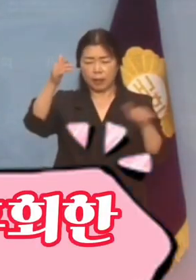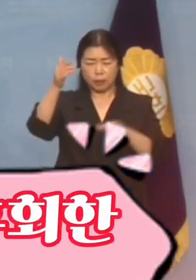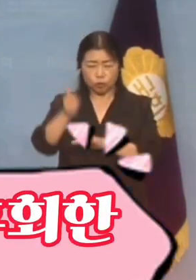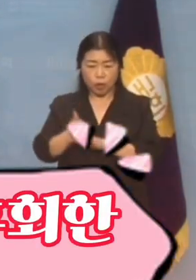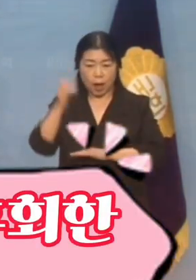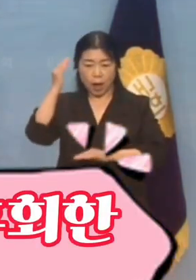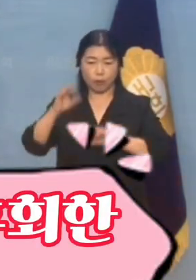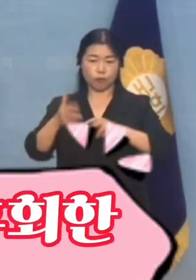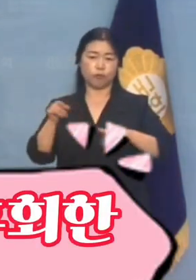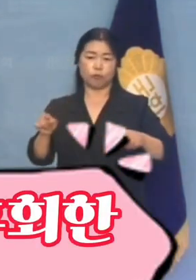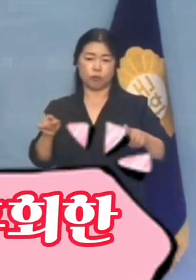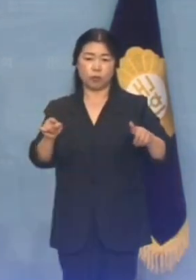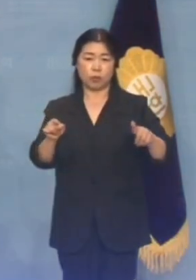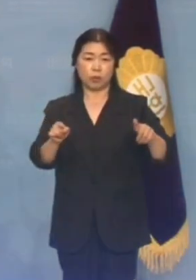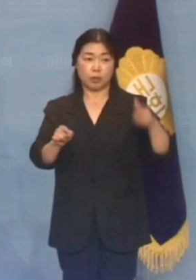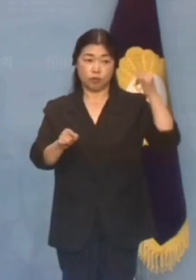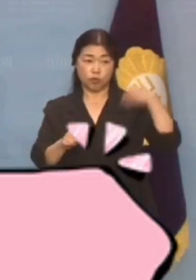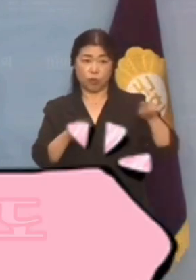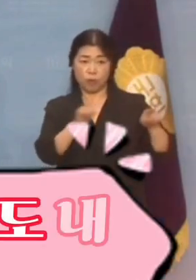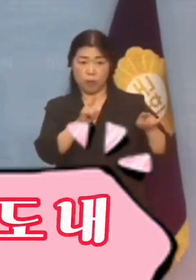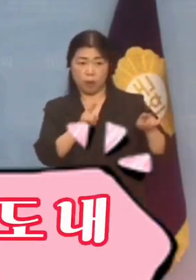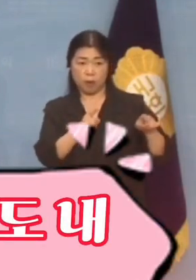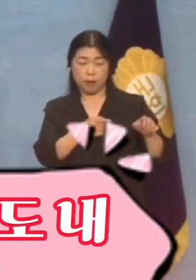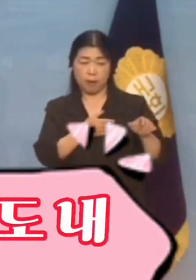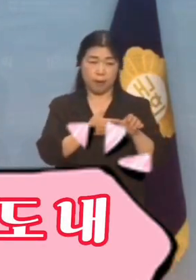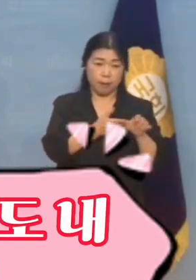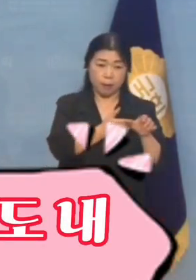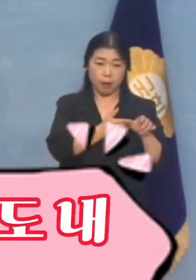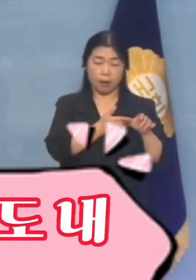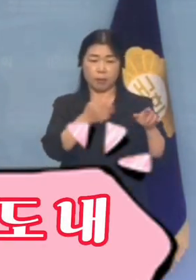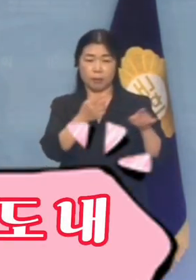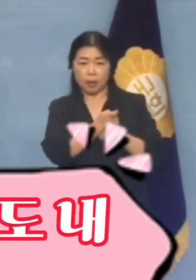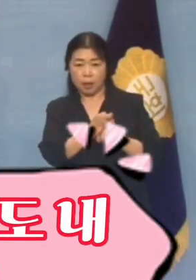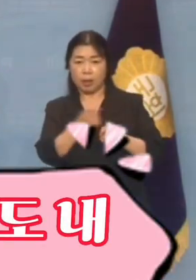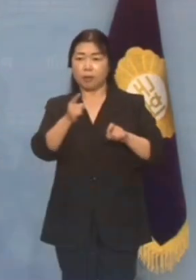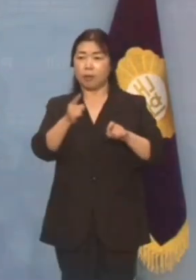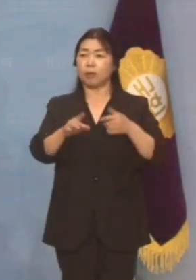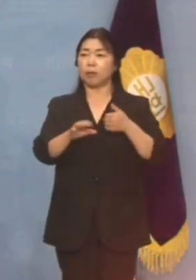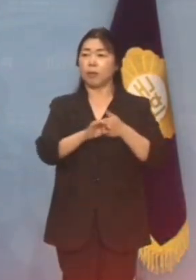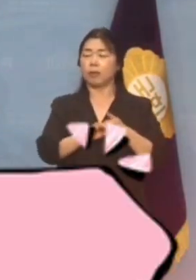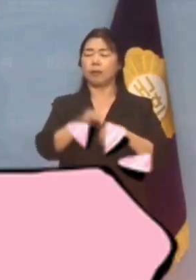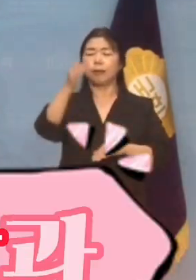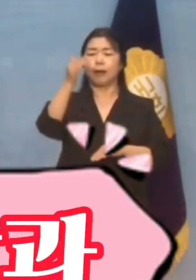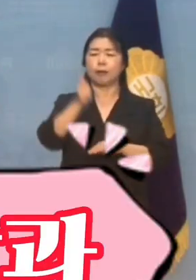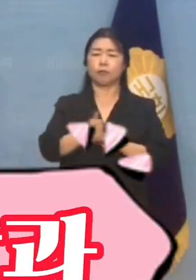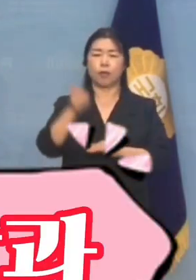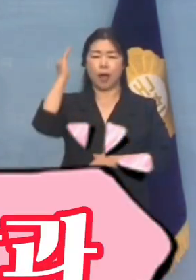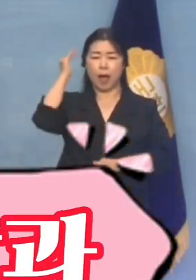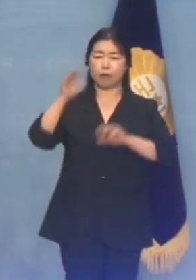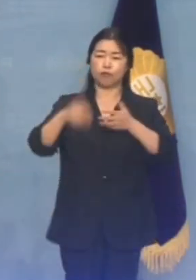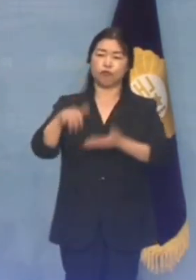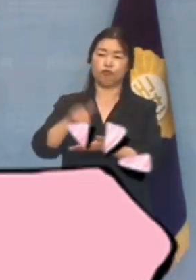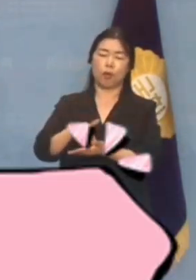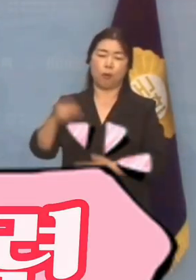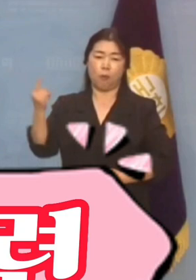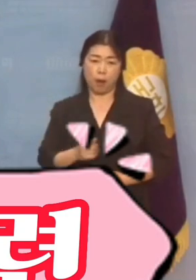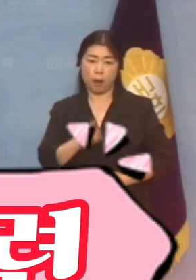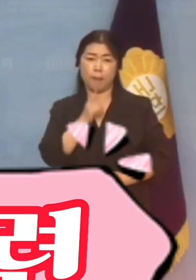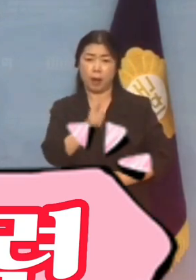반드시 후회한다며 겁박에 가까운 말도 내뱉는가 하면 북한 도발과